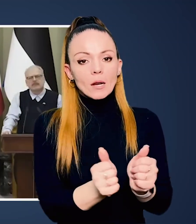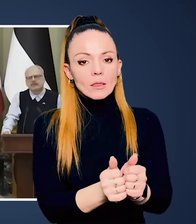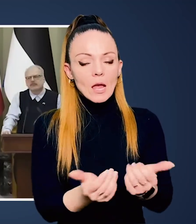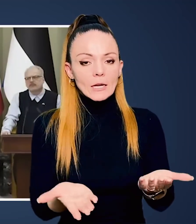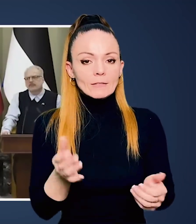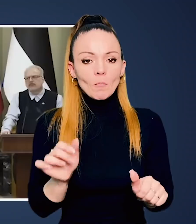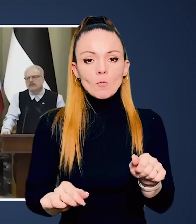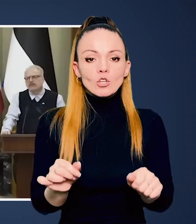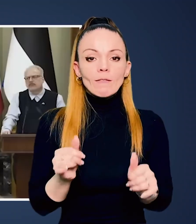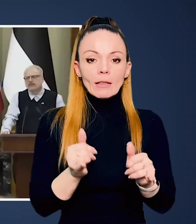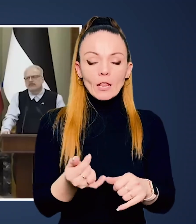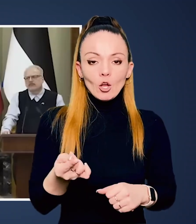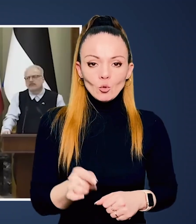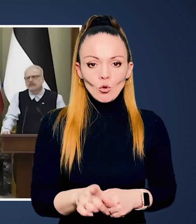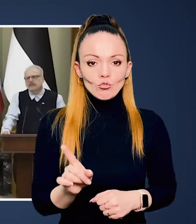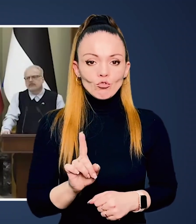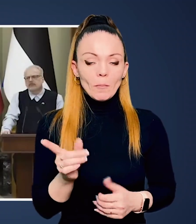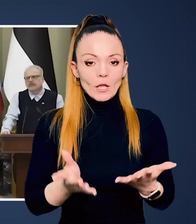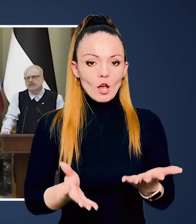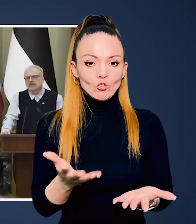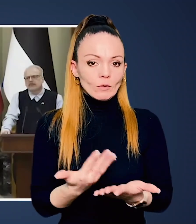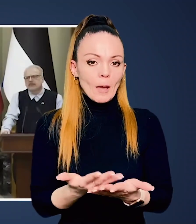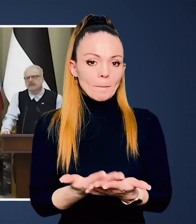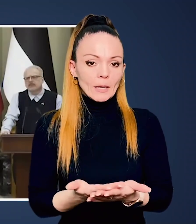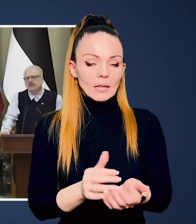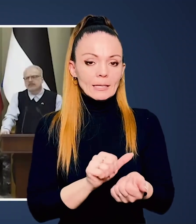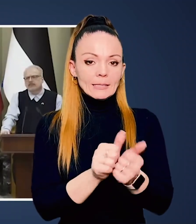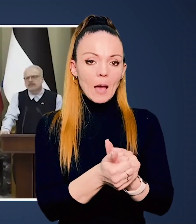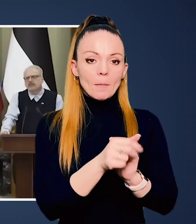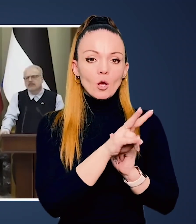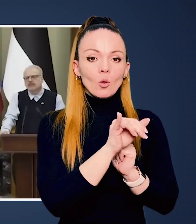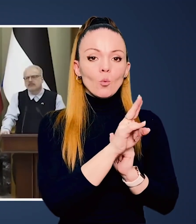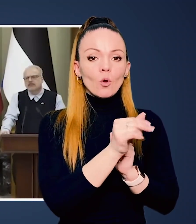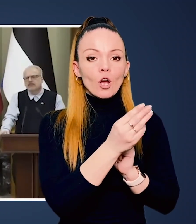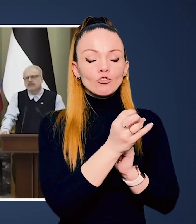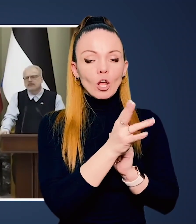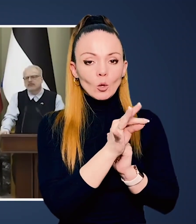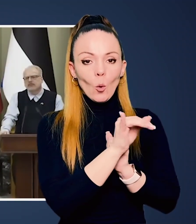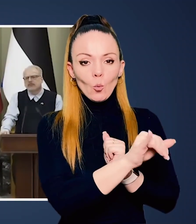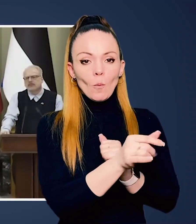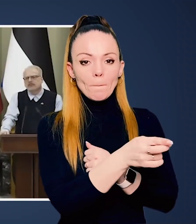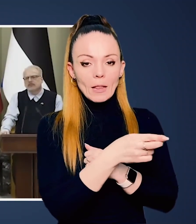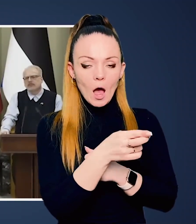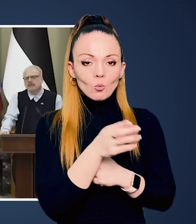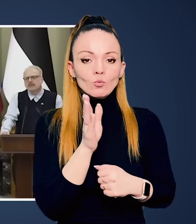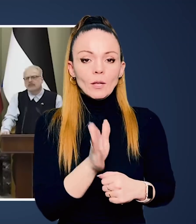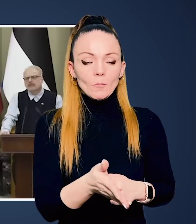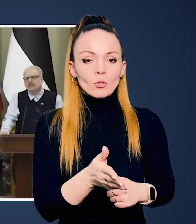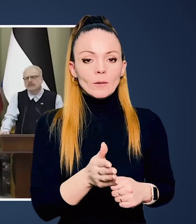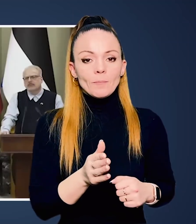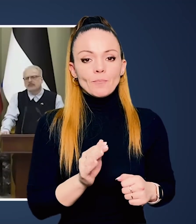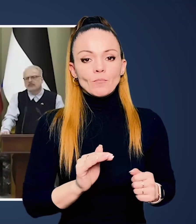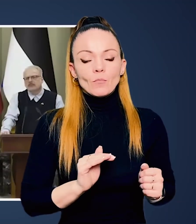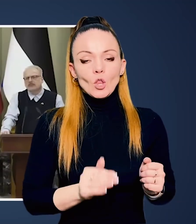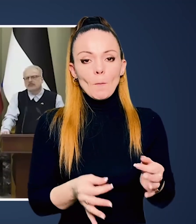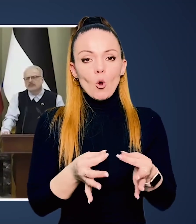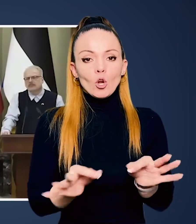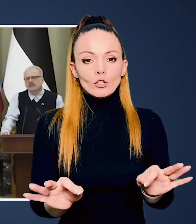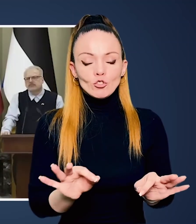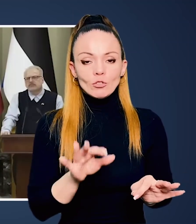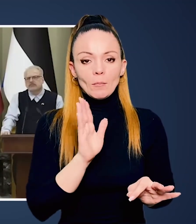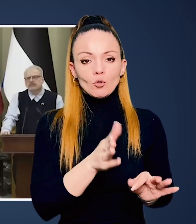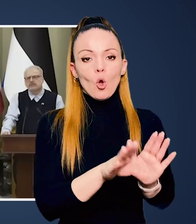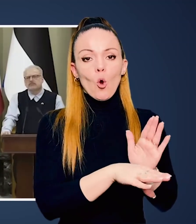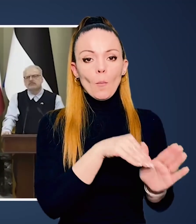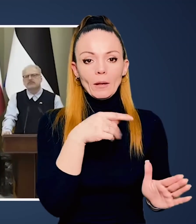міжмор'я так зване, можливо, якесь партнерство, можливо, для того, щоб, якщо, наприклад, замість Лукашенка в Білорусі буде